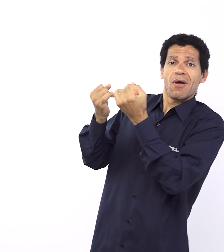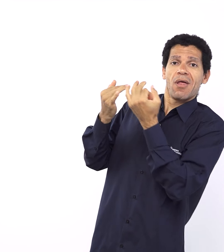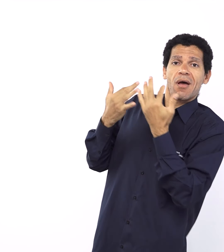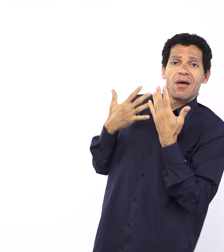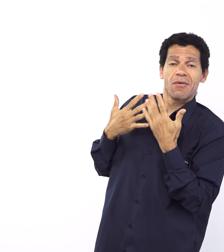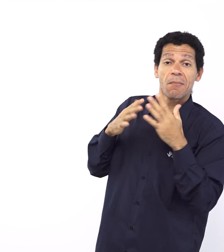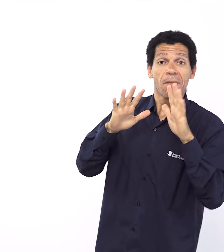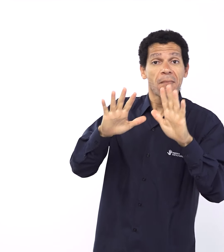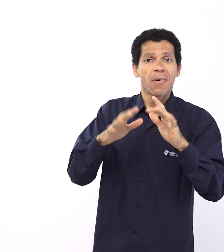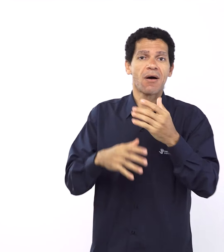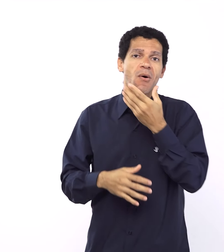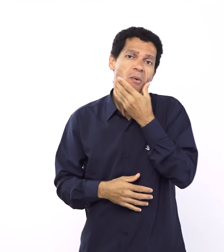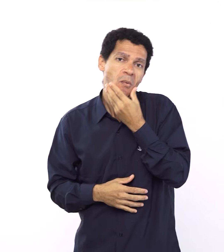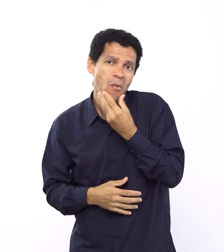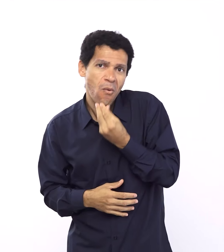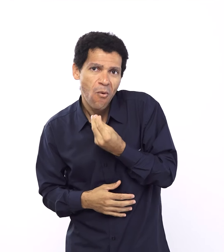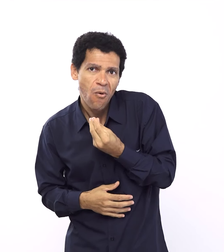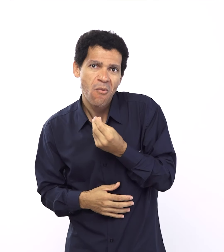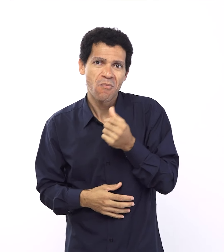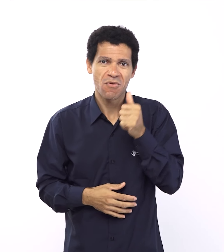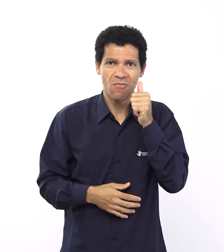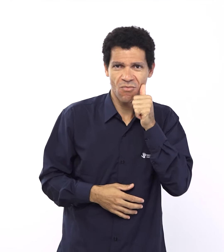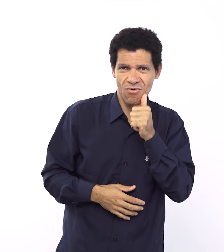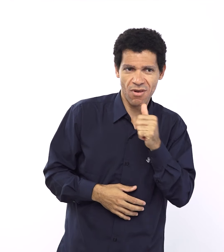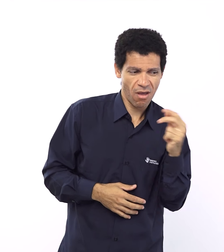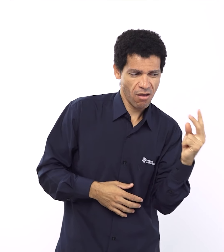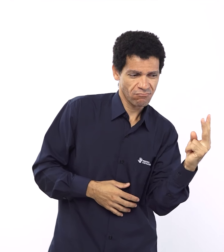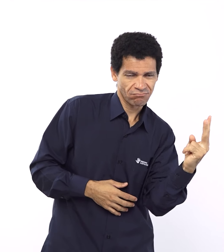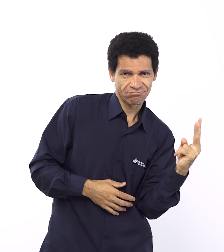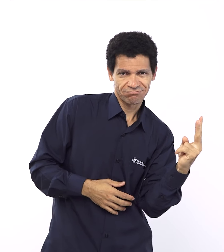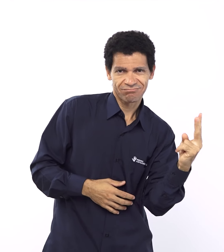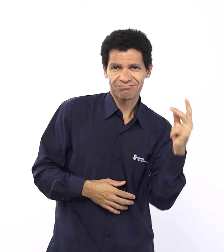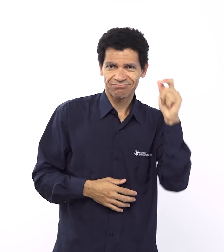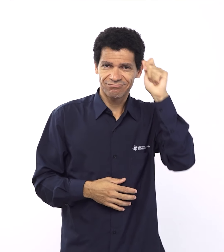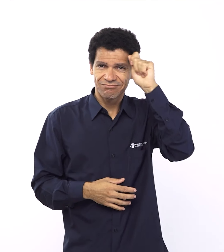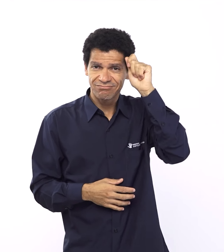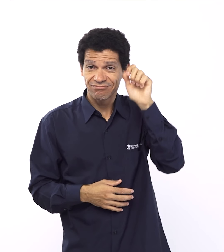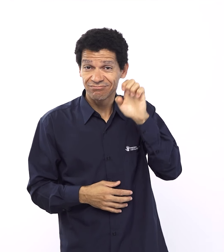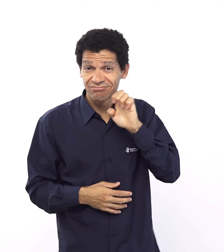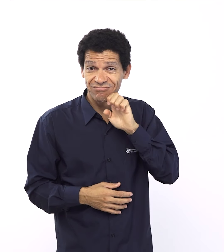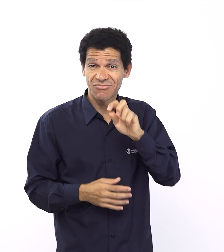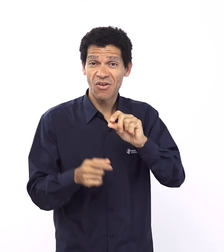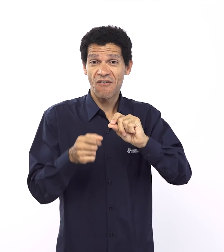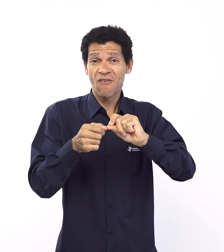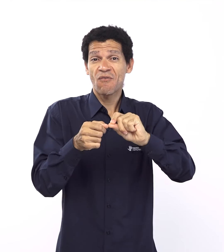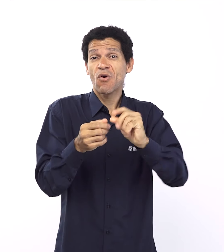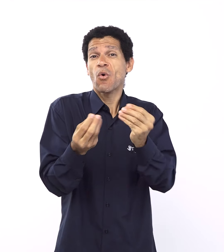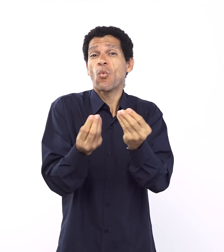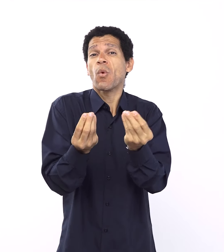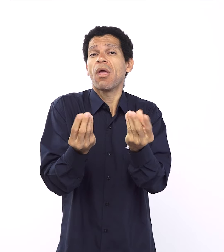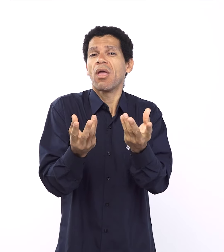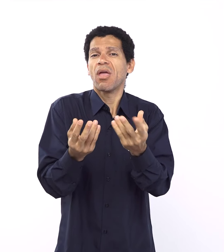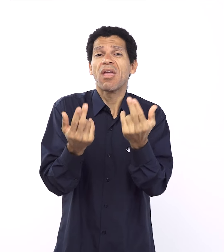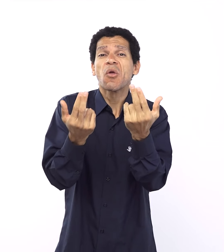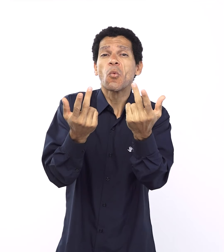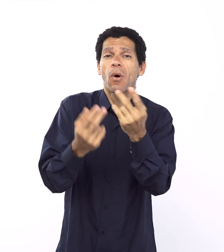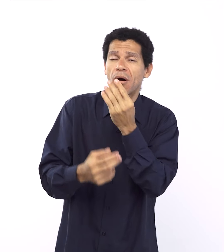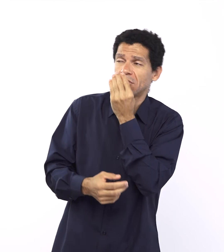relacionamento, e aí o homem cai, né? Cai de posição. E essa aliança, ela